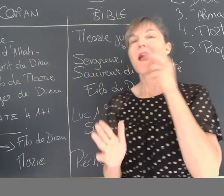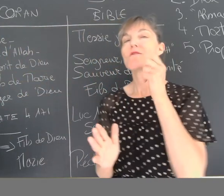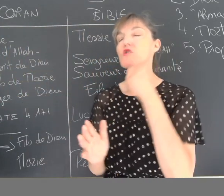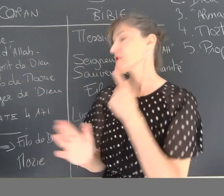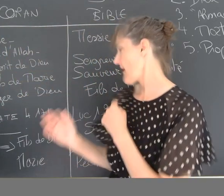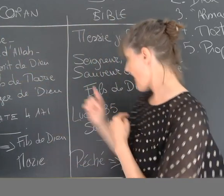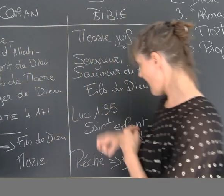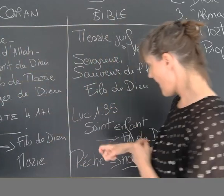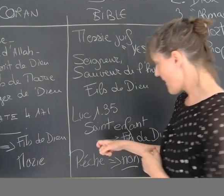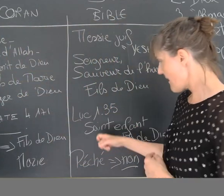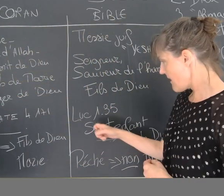35.